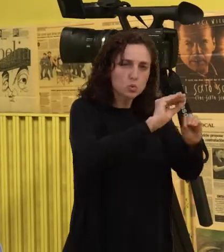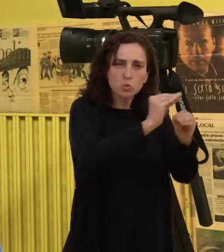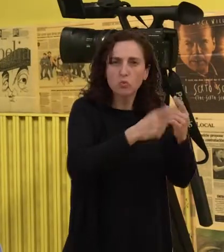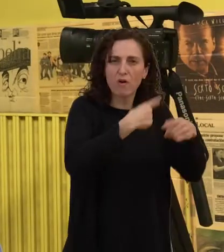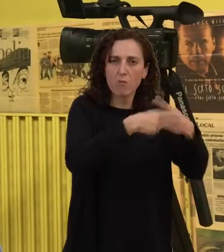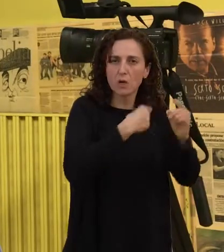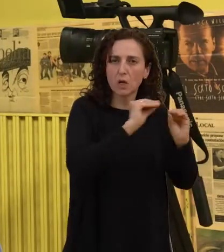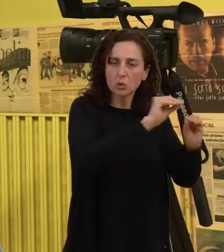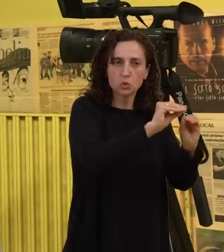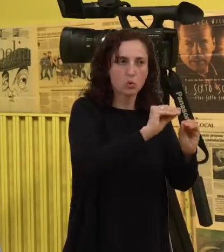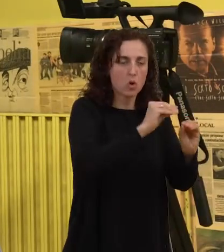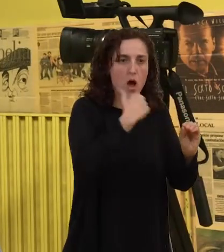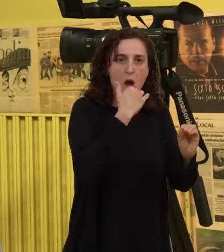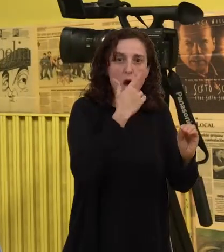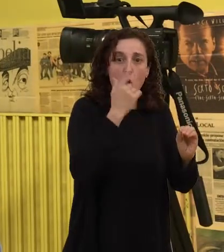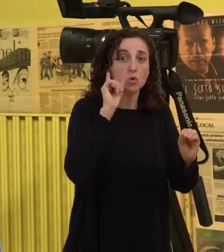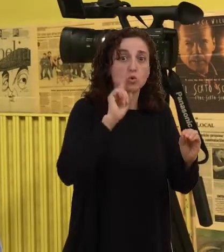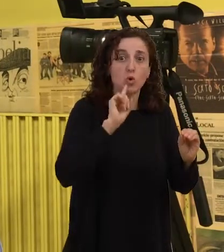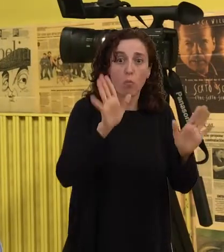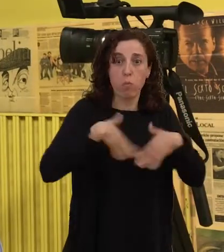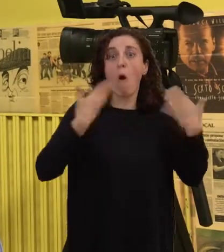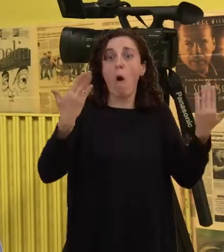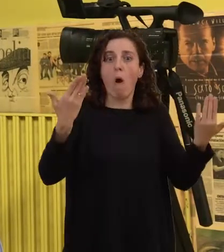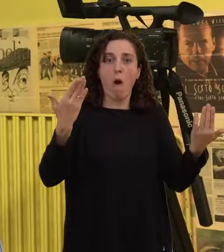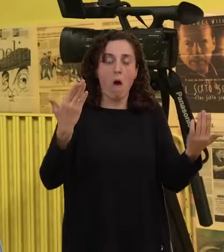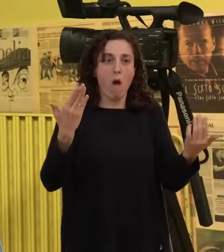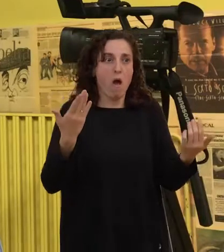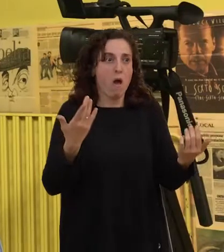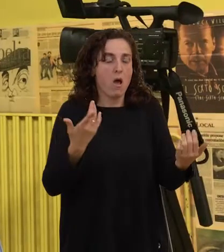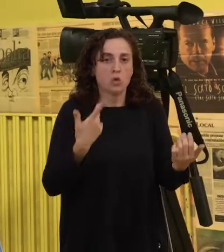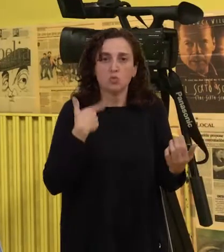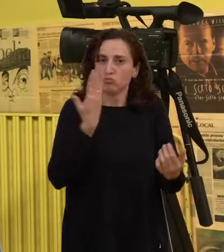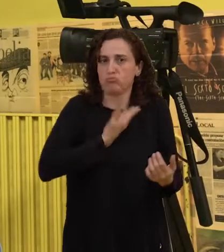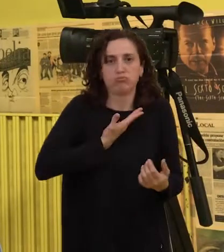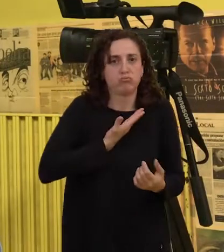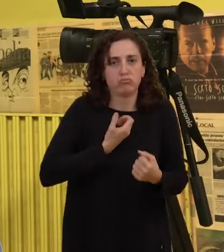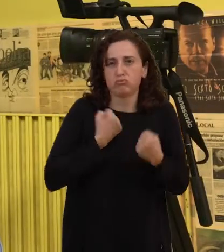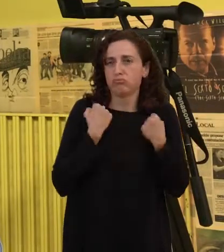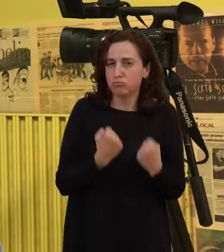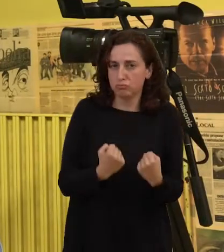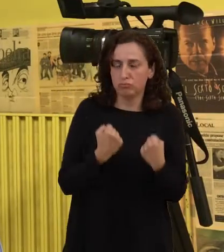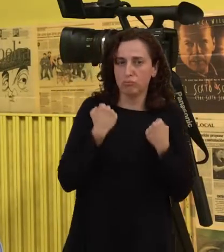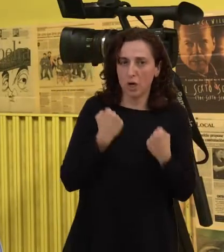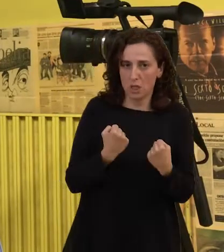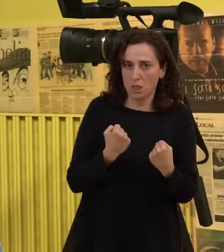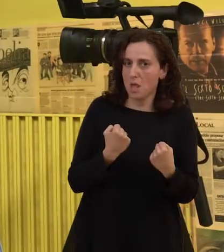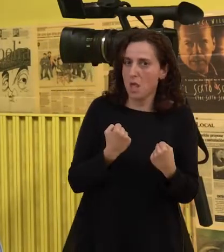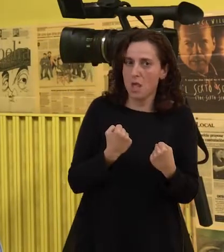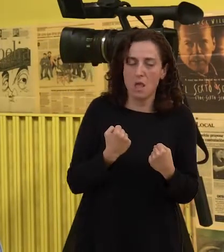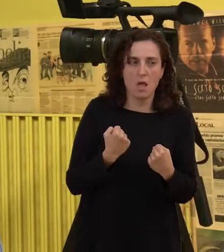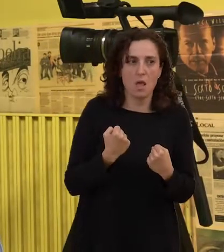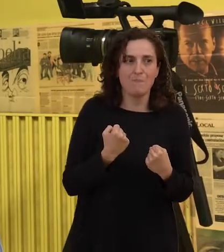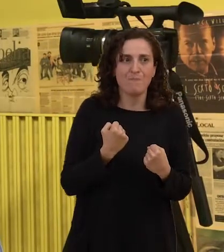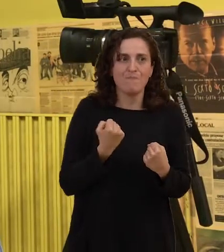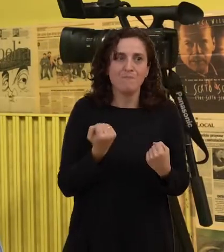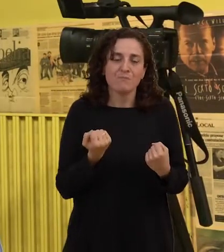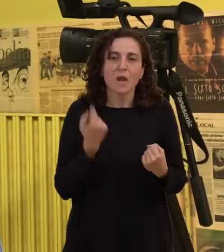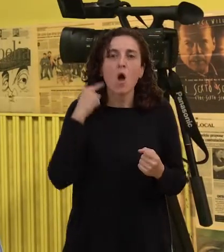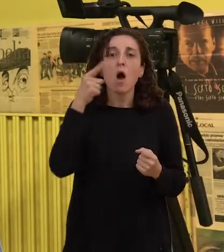e é algo que non espera, pois é un palo moi duro e o objetivo